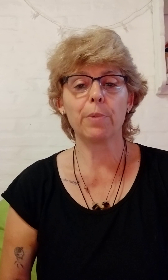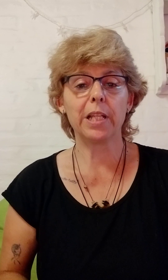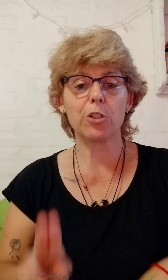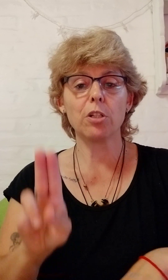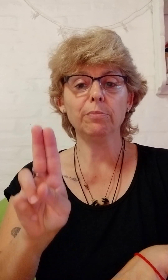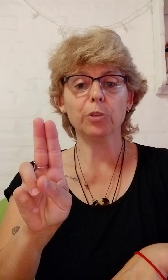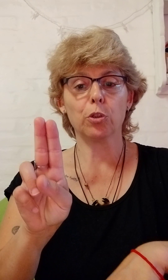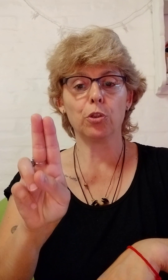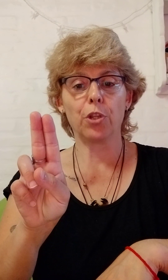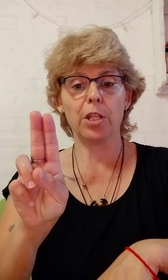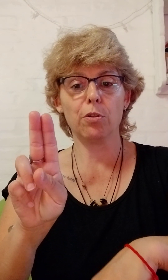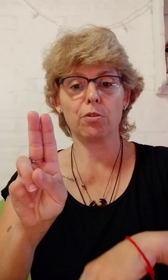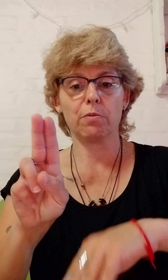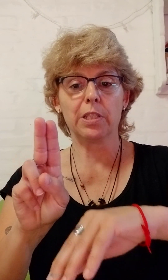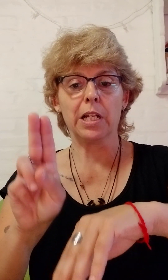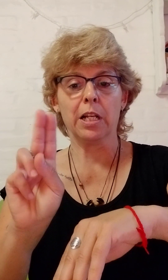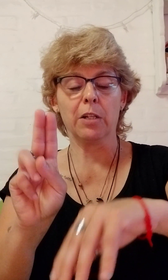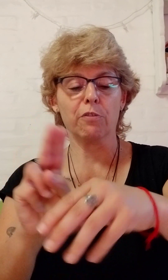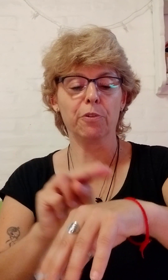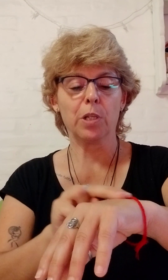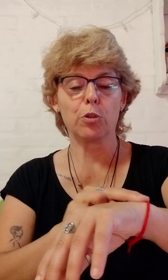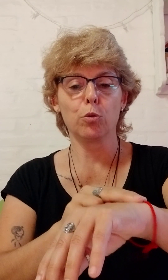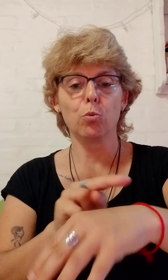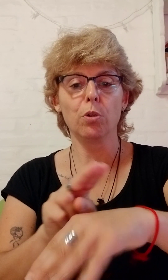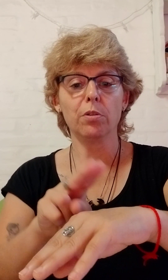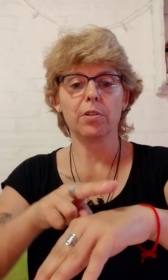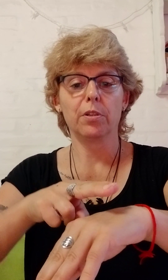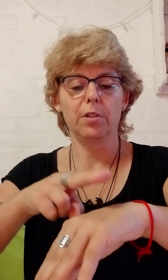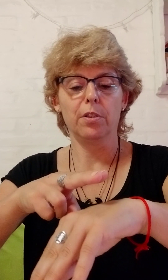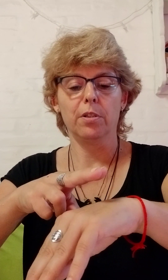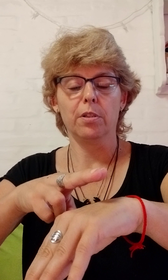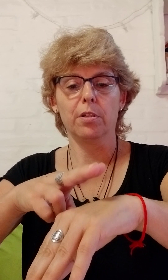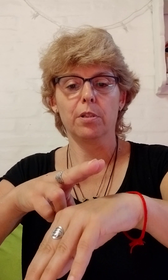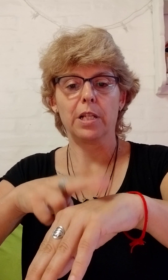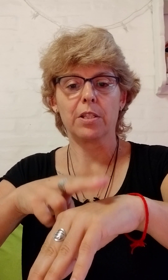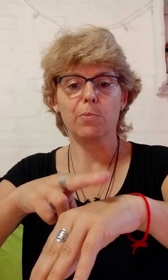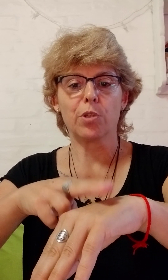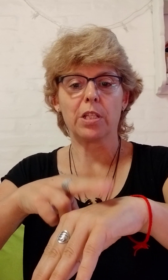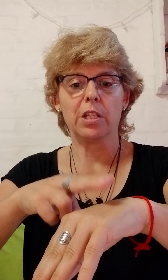Recomendación. Con dos dedos. Esta es la configuración dúo. Hacemos así.